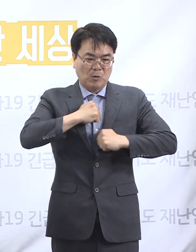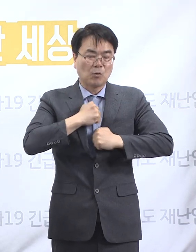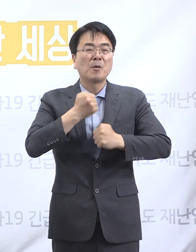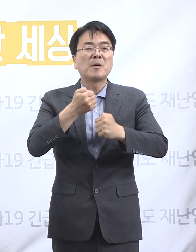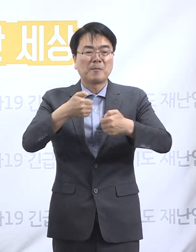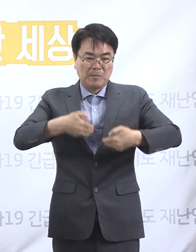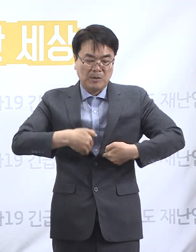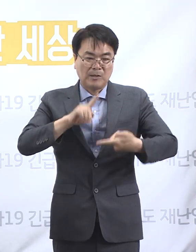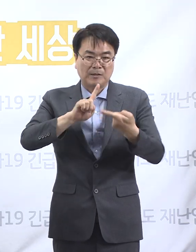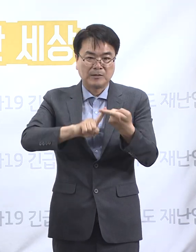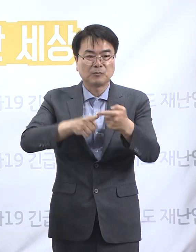감사드립니다.